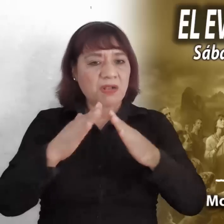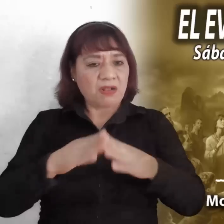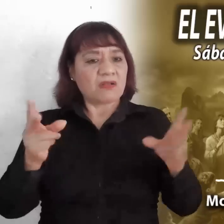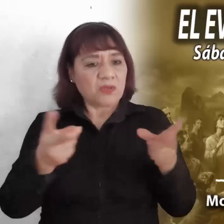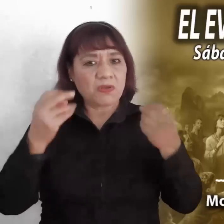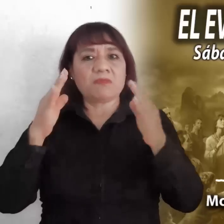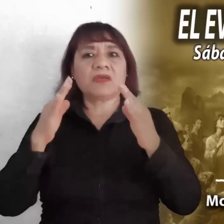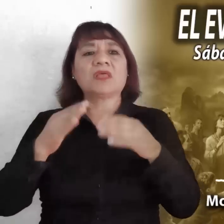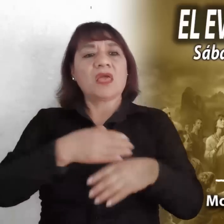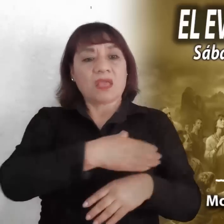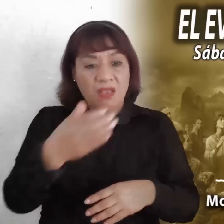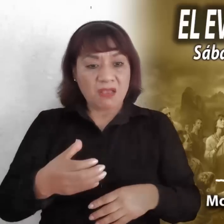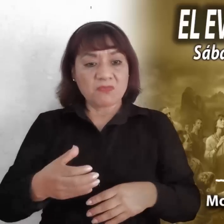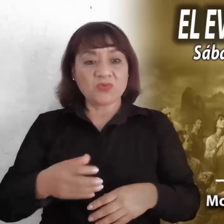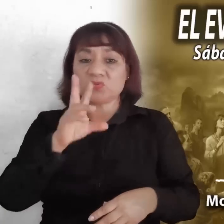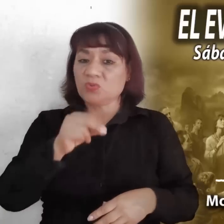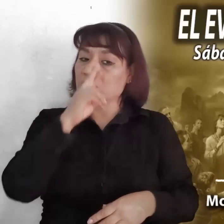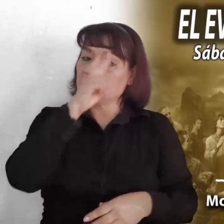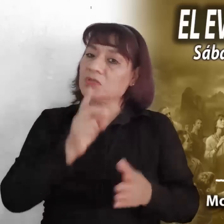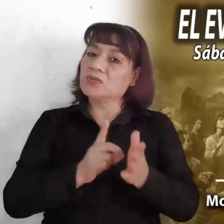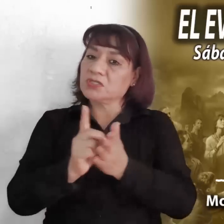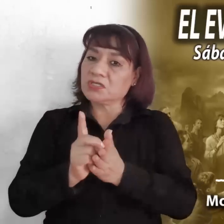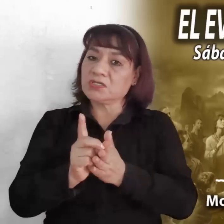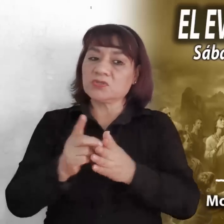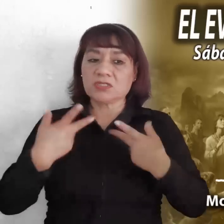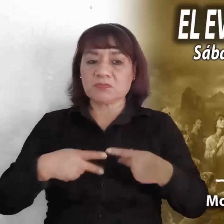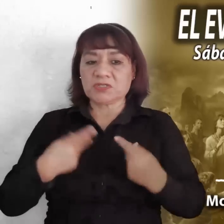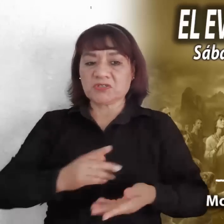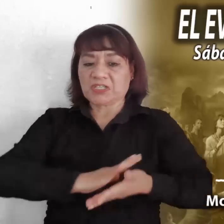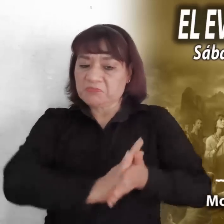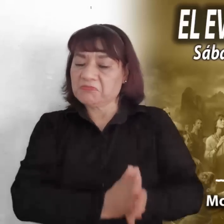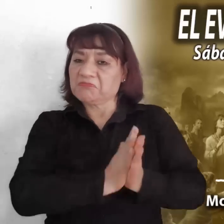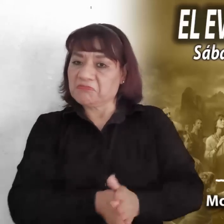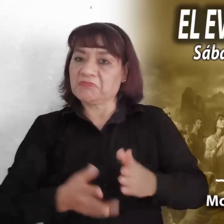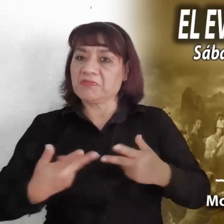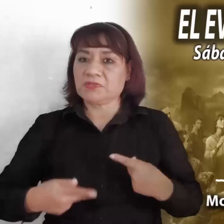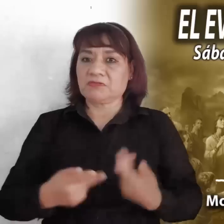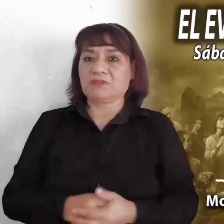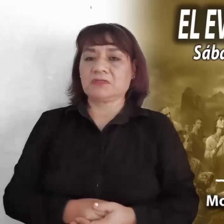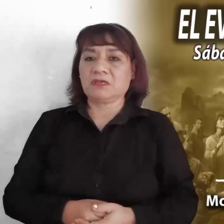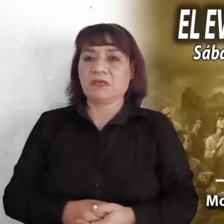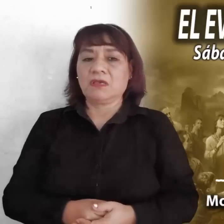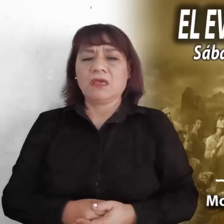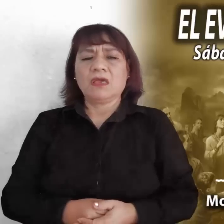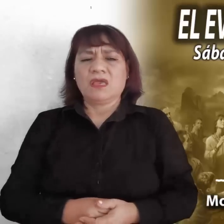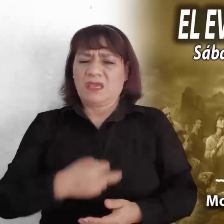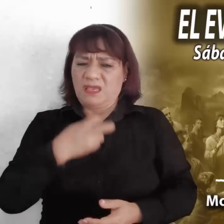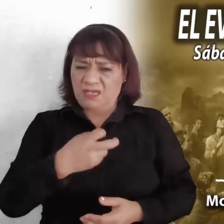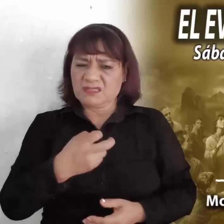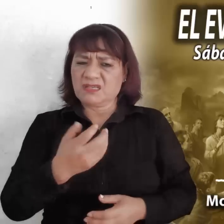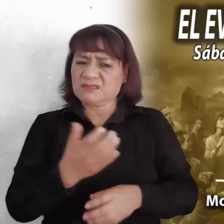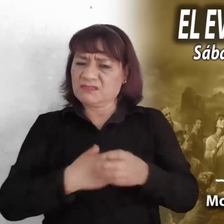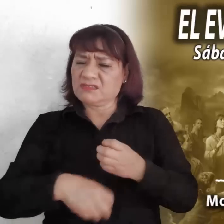usurpan las casas, violan los derechos, arruinan al hombre. Ante todas estas